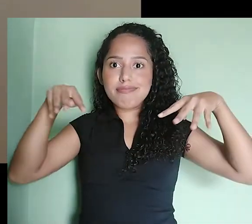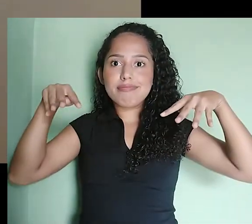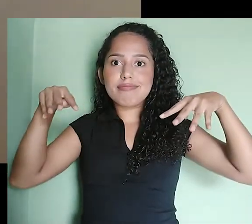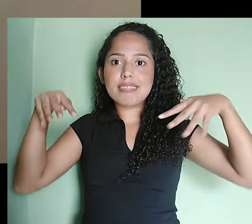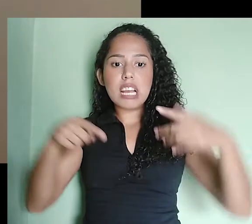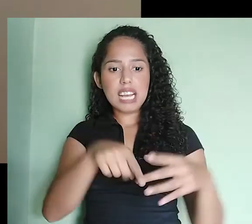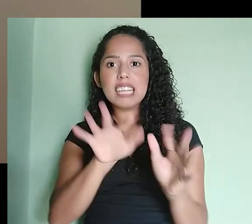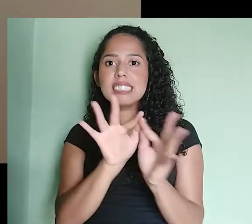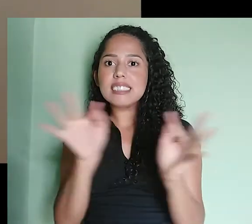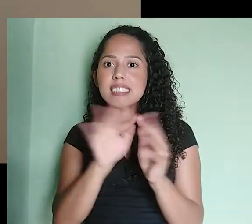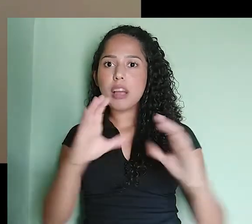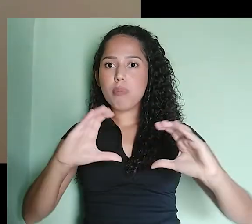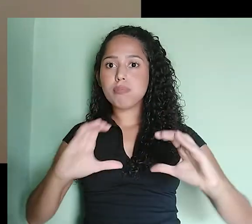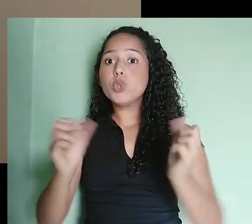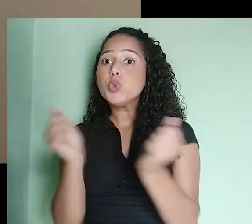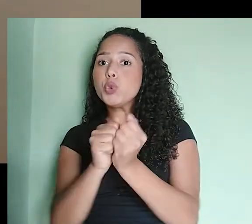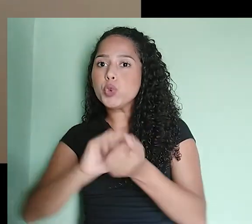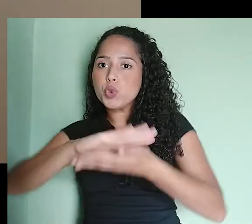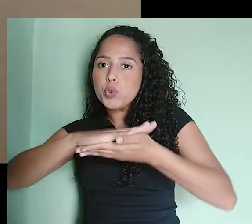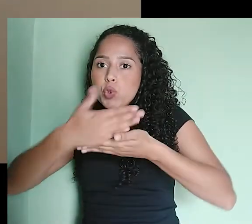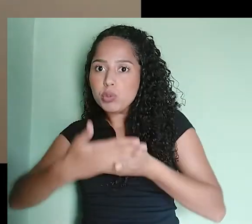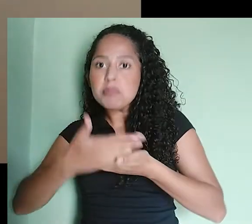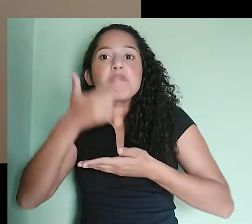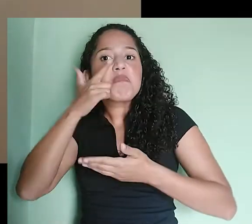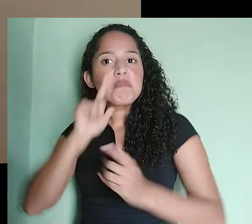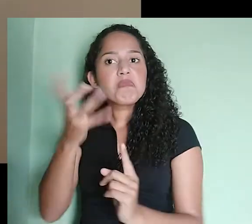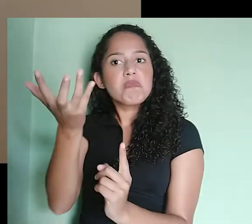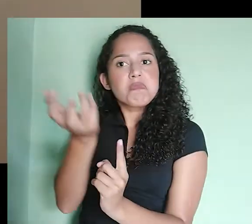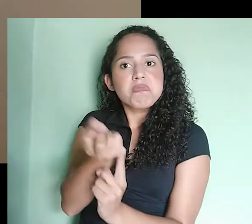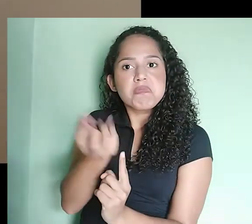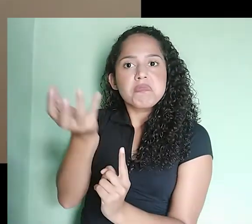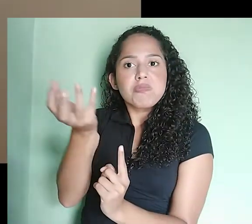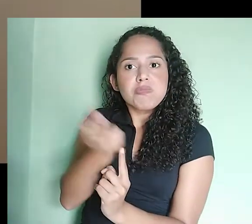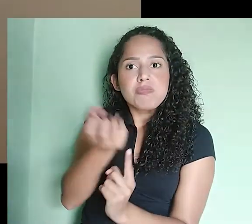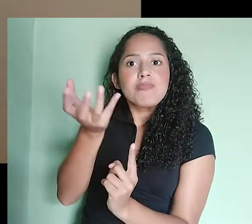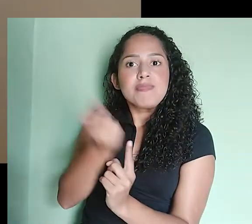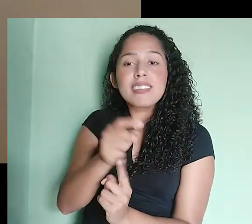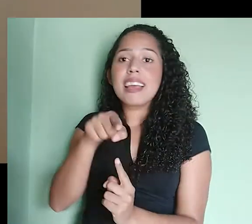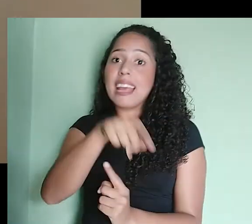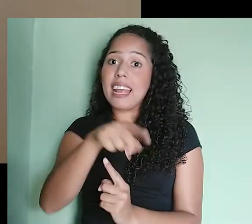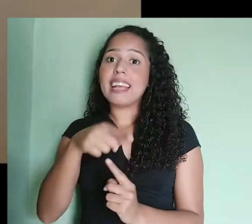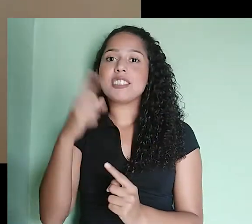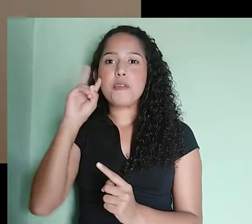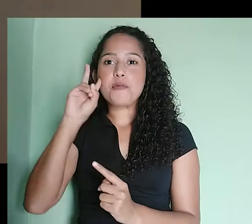simples aqui em um notebook. E foi dessa maneira que eu fiz a produção do áudio desse clipe aqui.